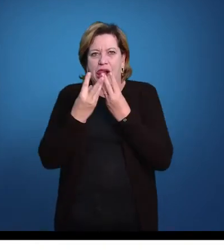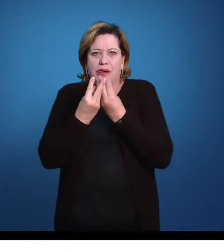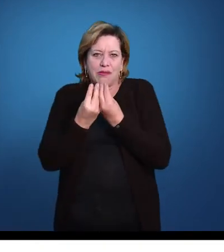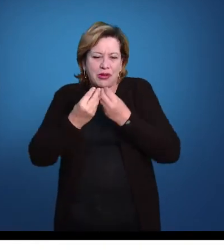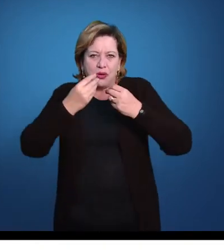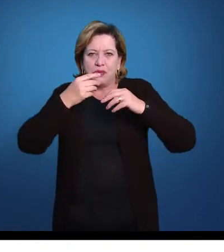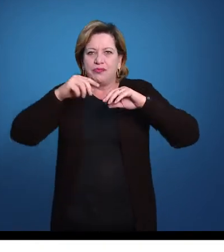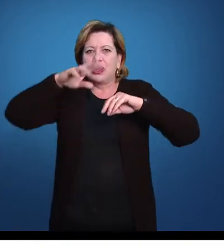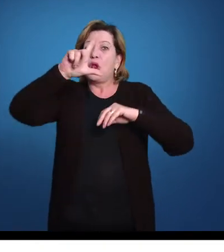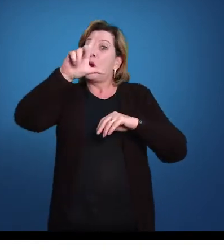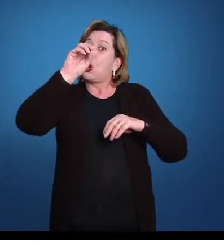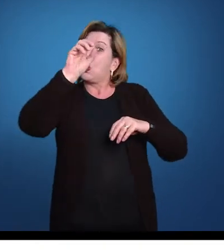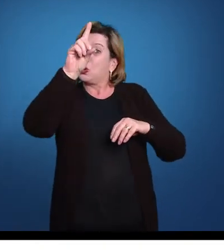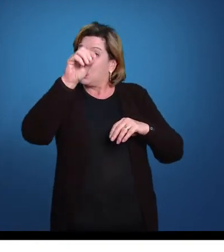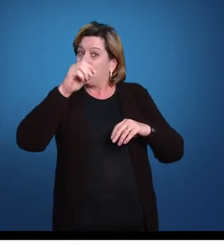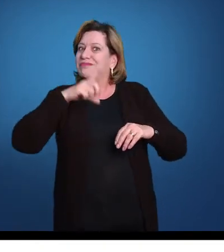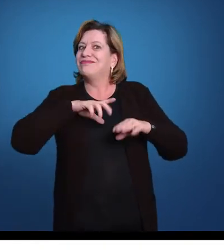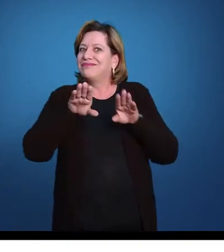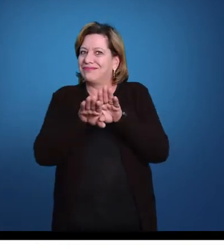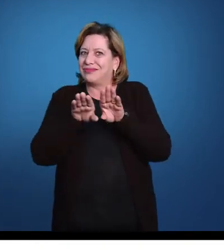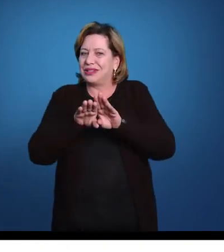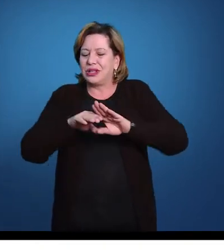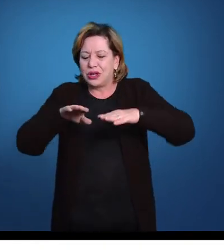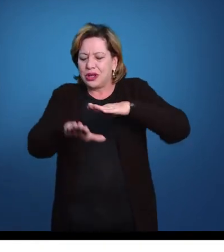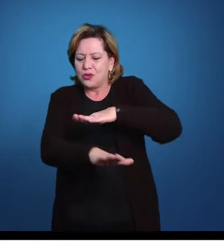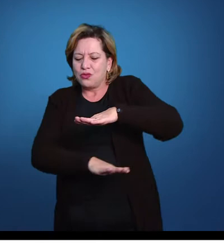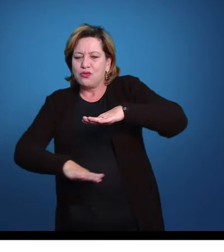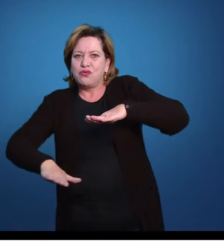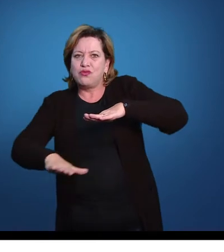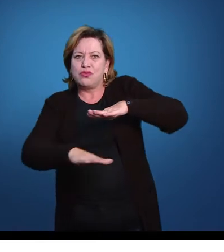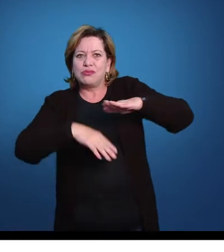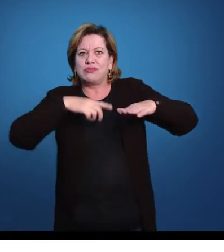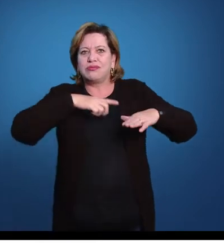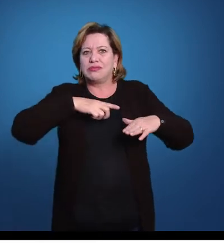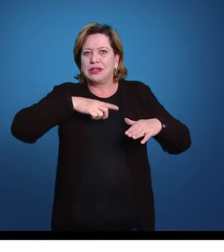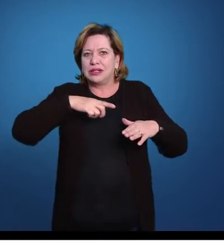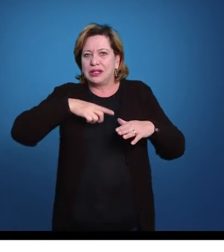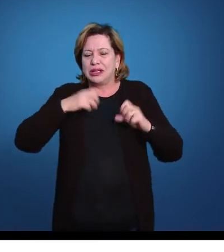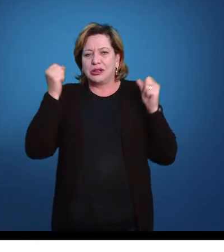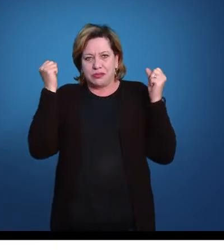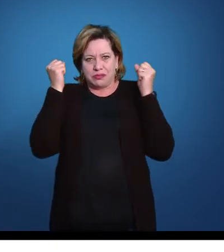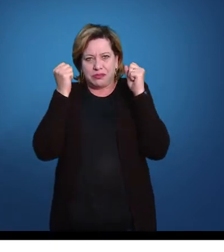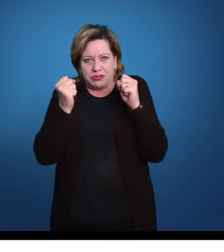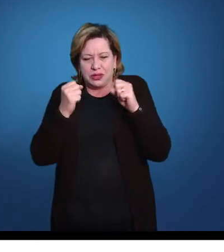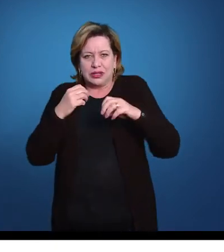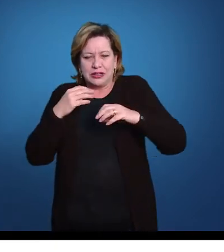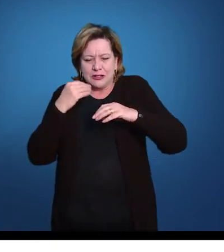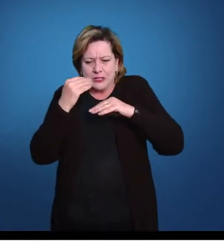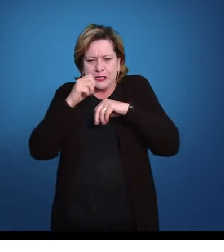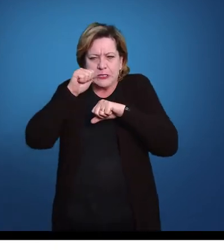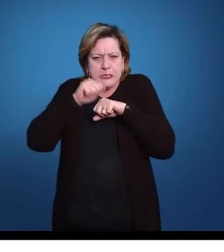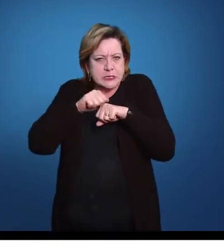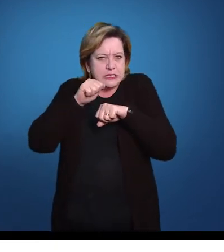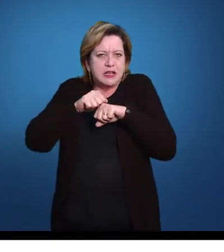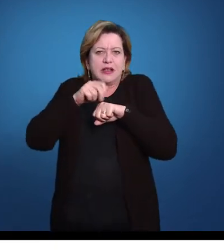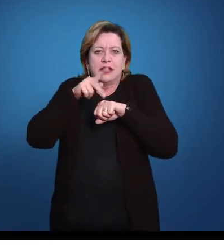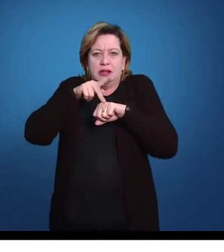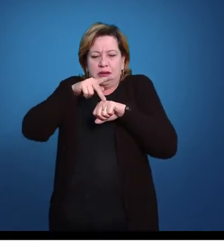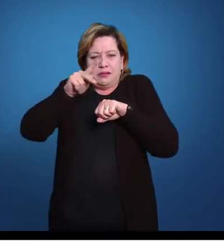o que está no fundo da água, a estrutura, esses substratos podem ser consolidados, seriam rochas, então estruturas duras e